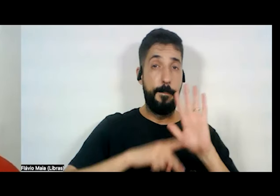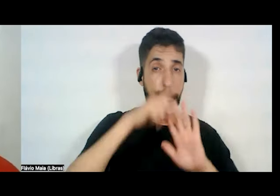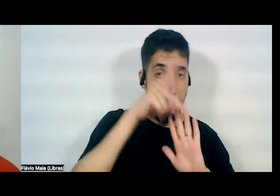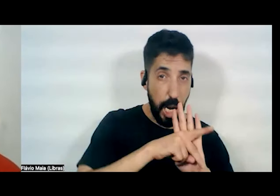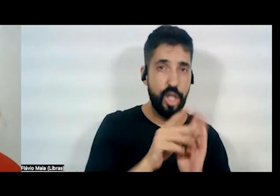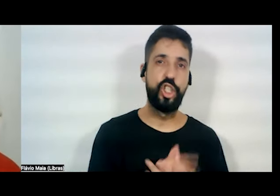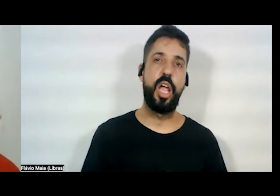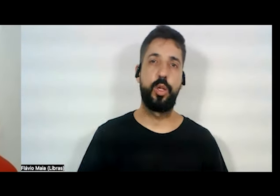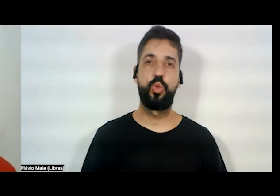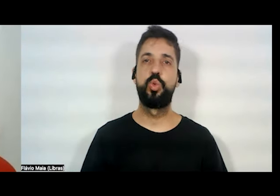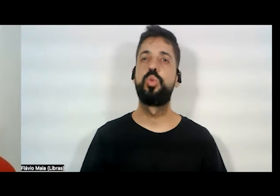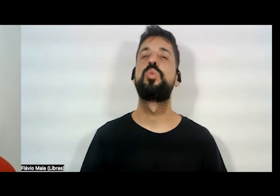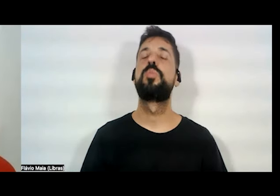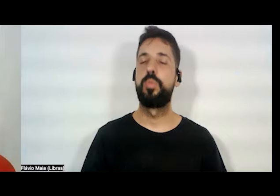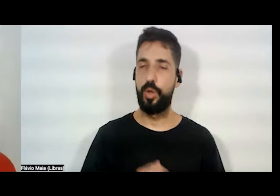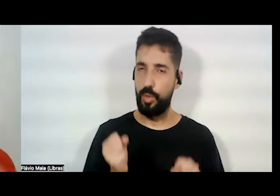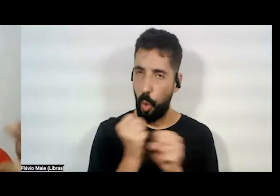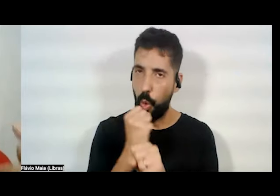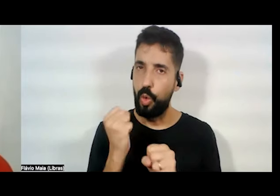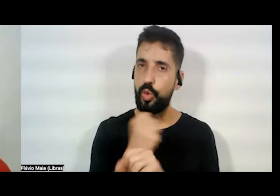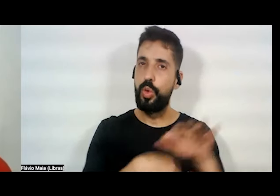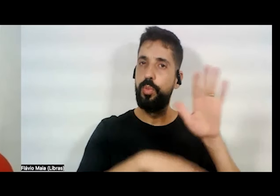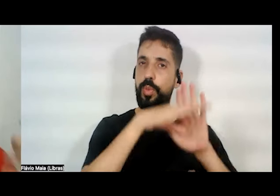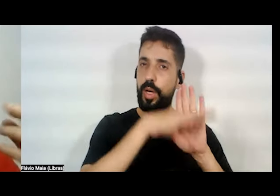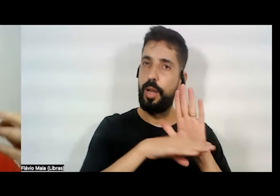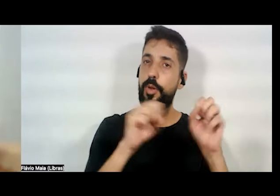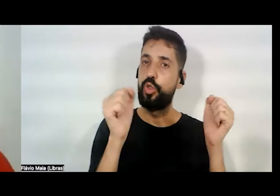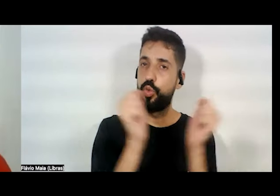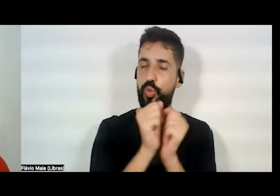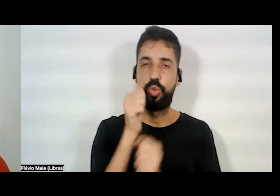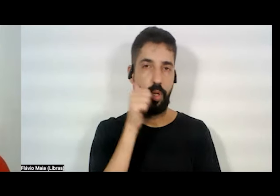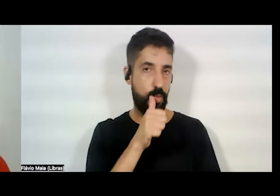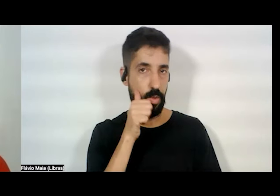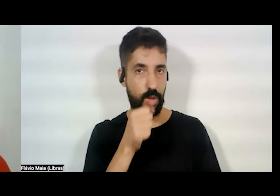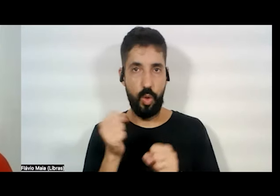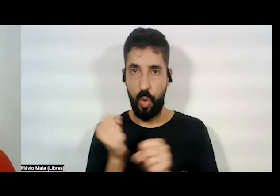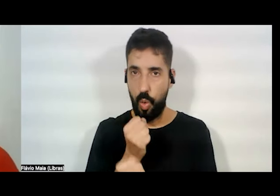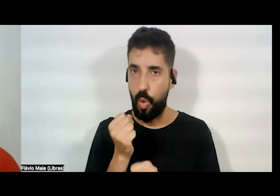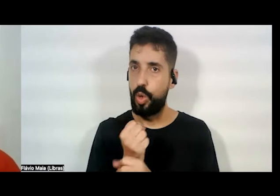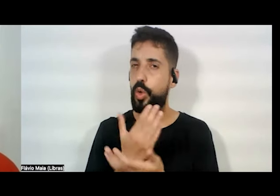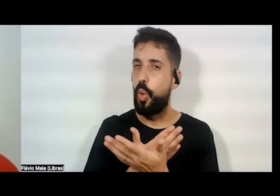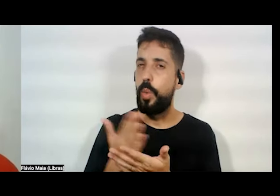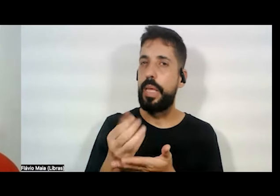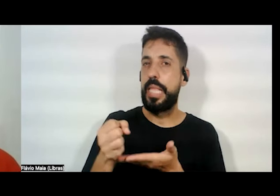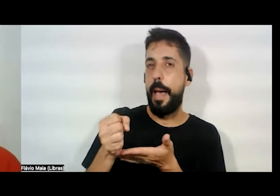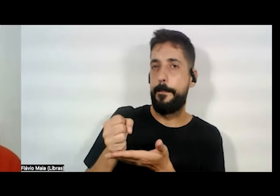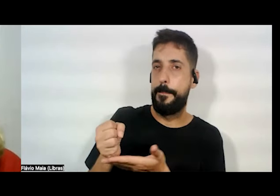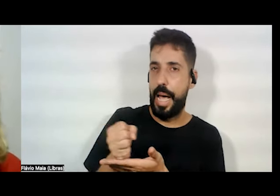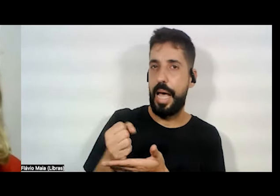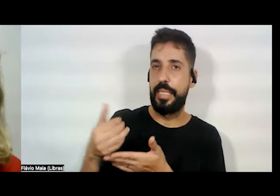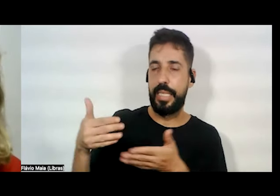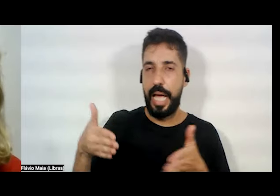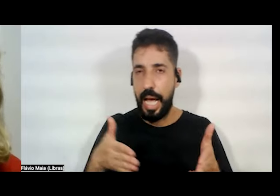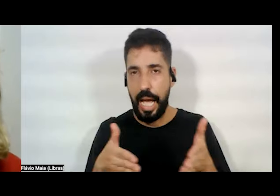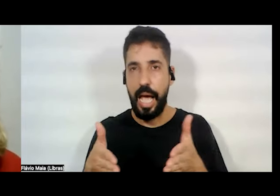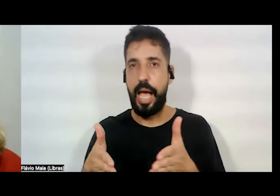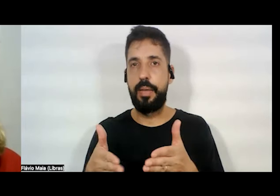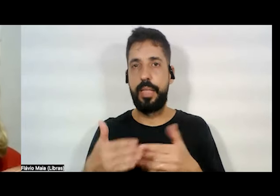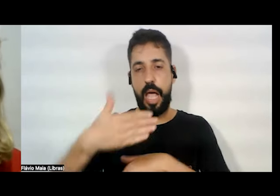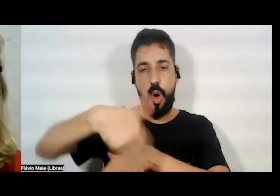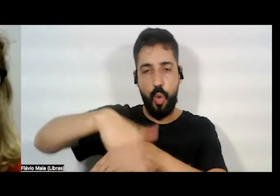programa com as mulheres, construir desde a base, caminhar, andar nas ruas,